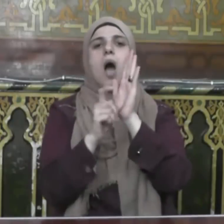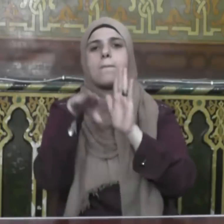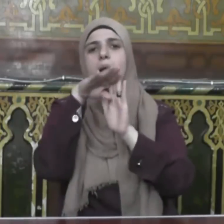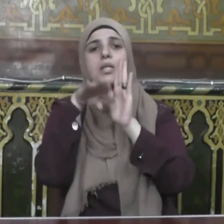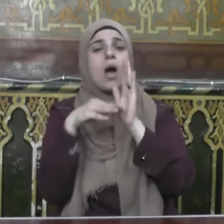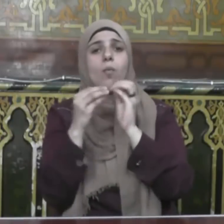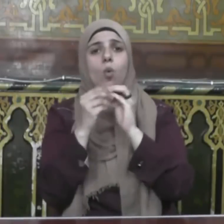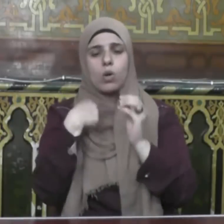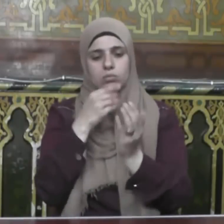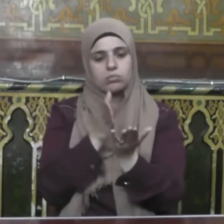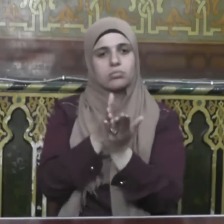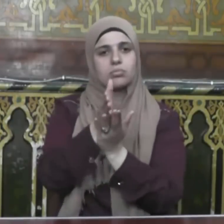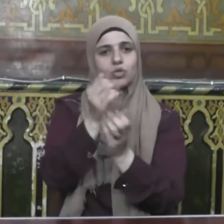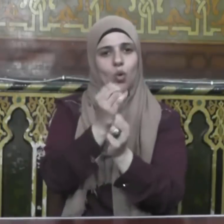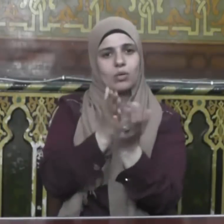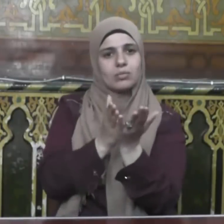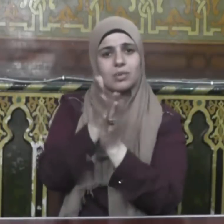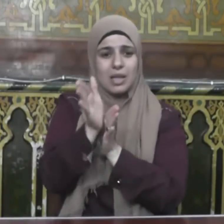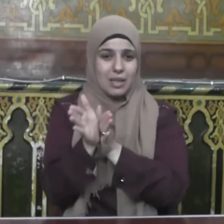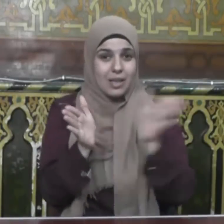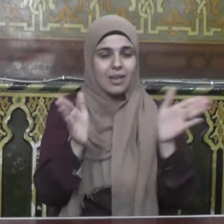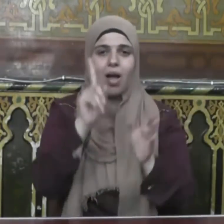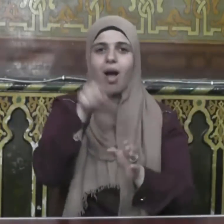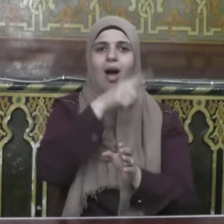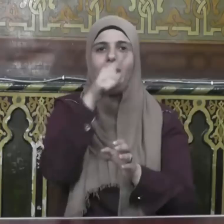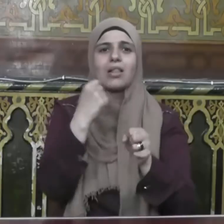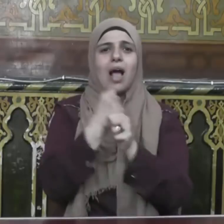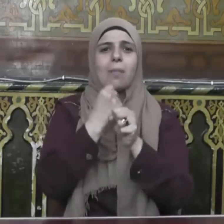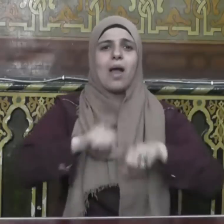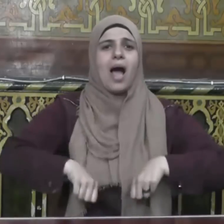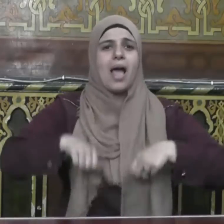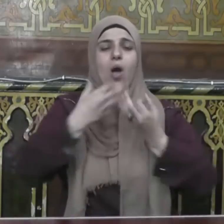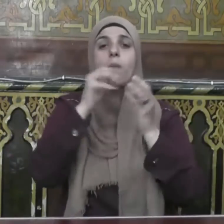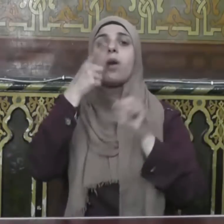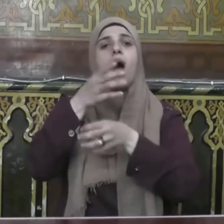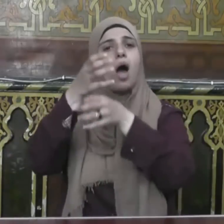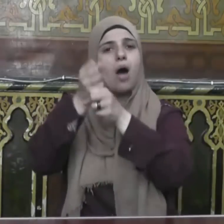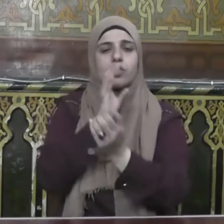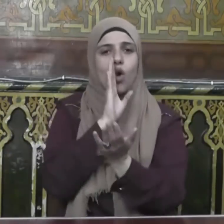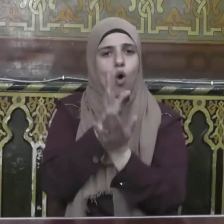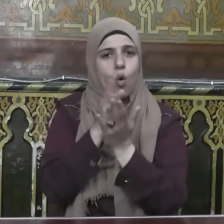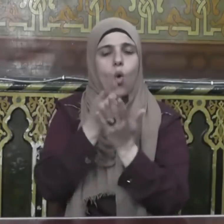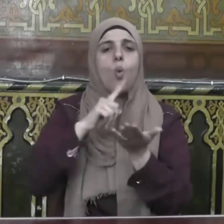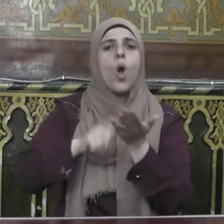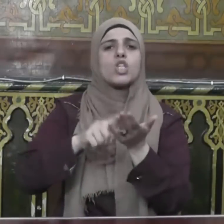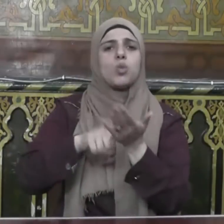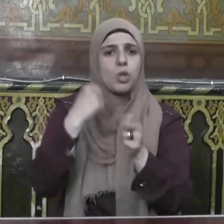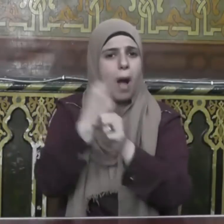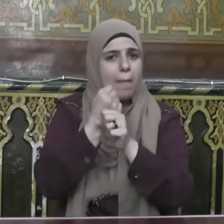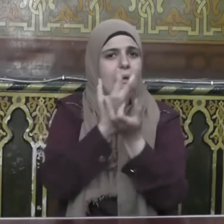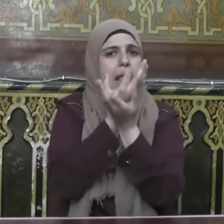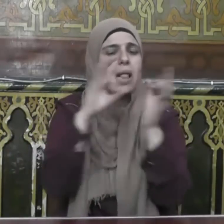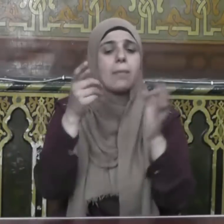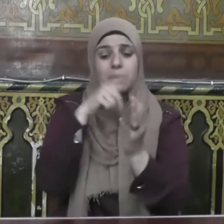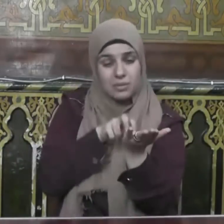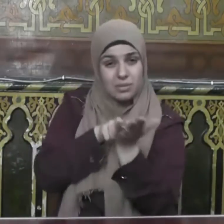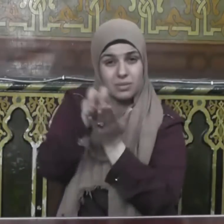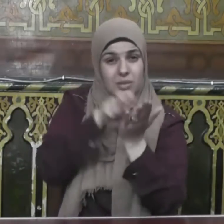مستقيما في كل شؤون حياته فيحفظ الحقوق ويؤدي الواجبات ويسعى لتحقيق كل